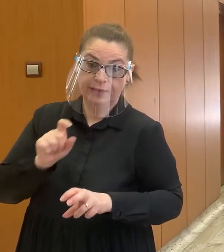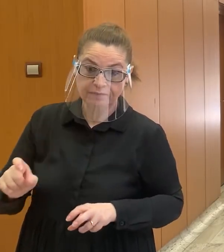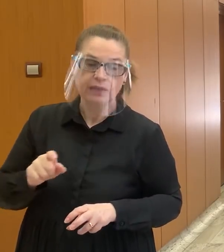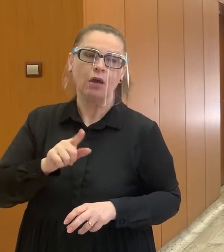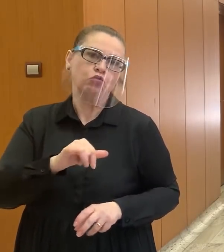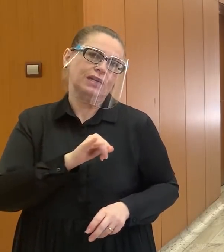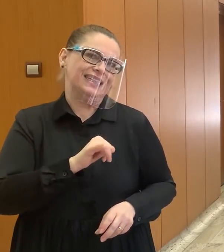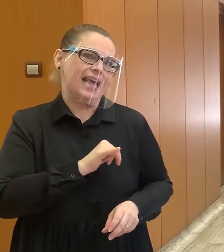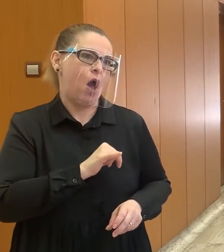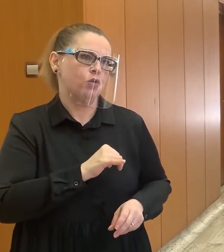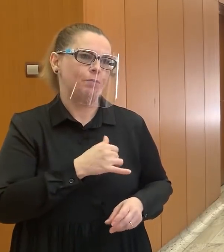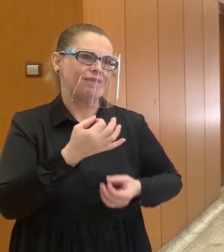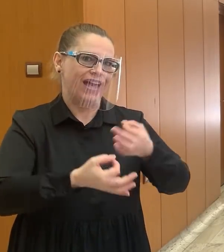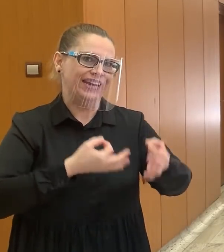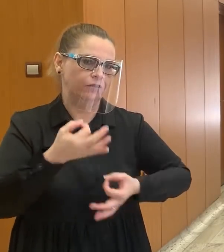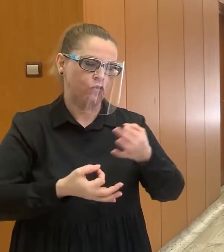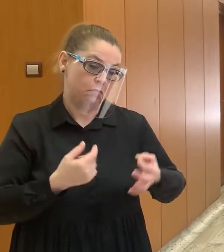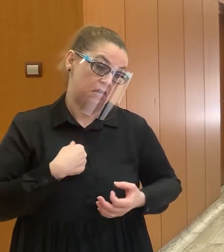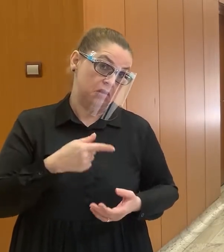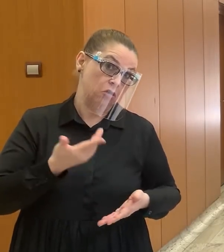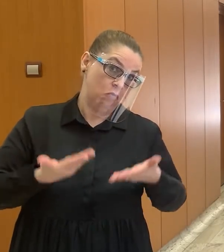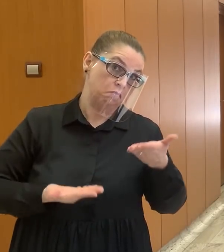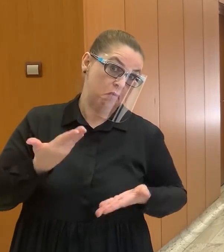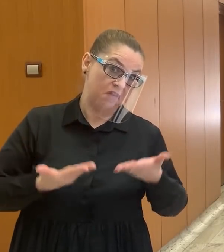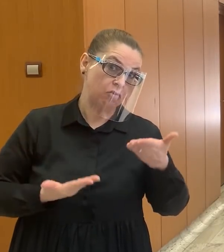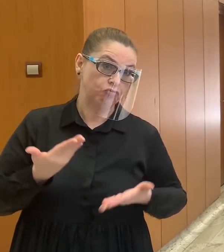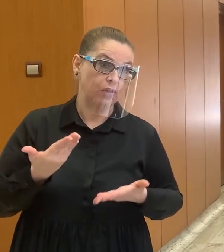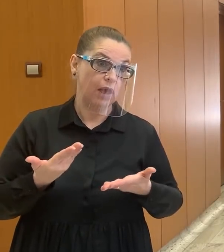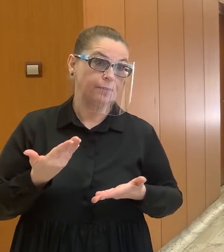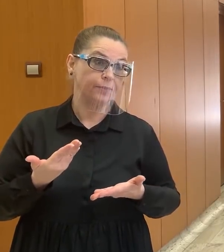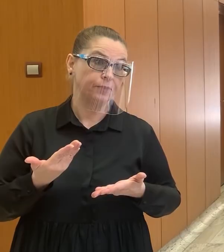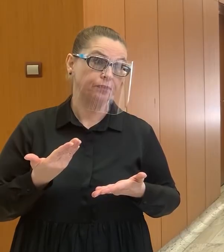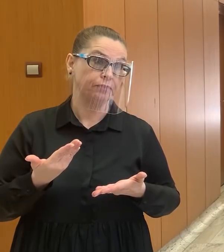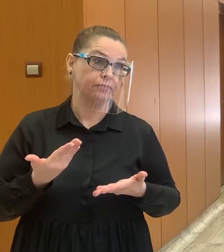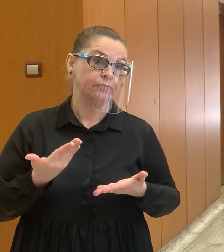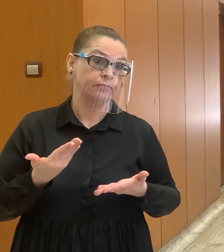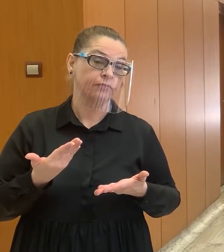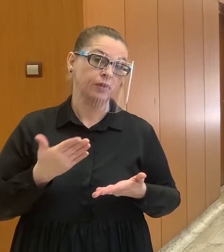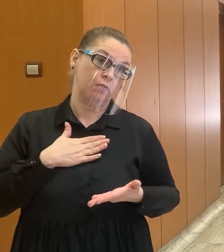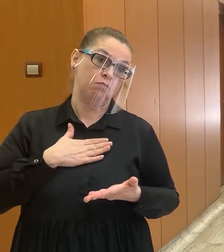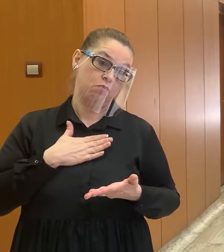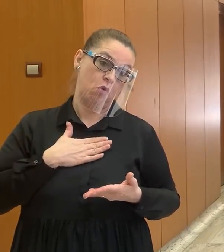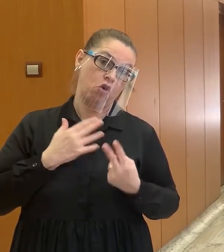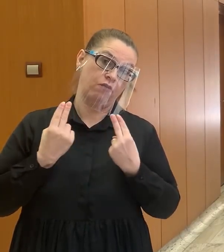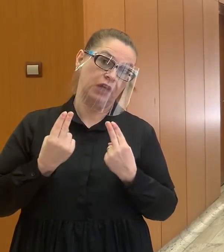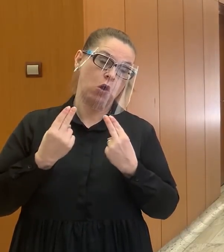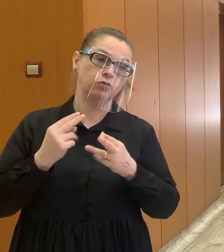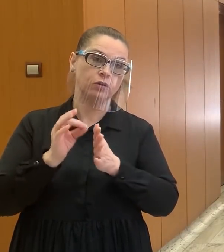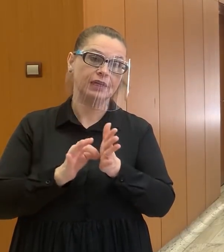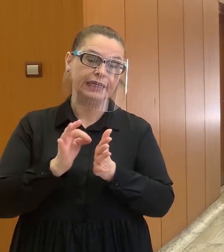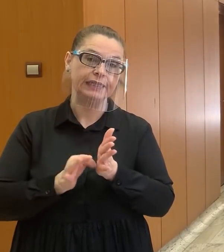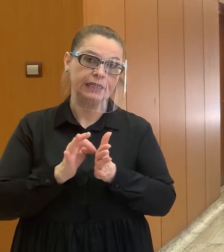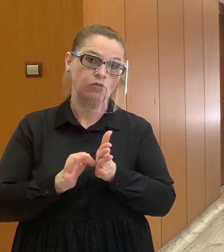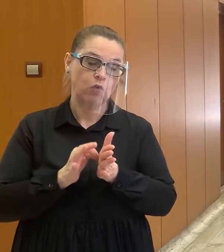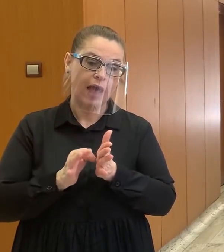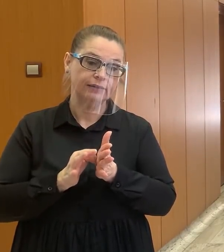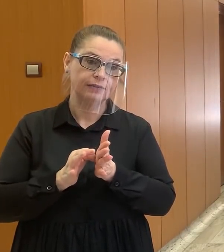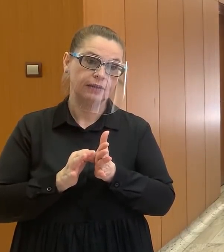sa deje. A preto ja to považujem na základe mojho vyhodnotenia situácií za